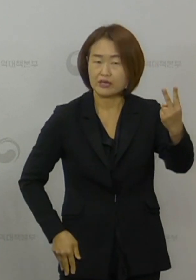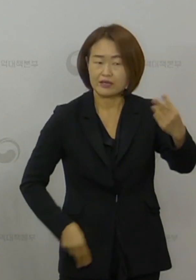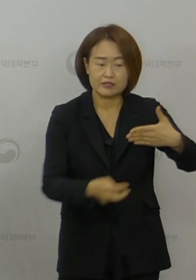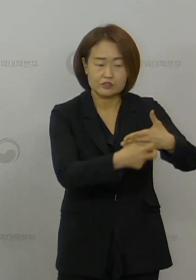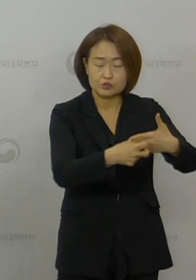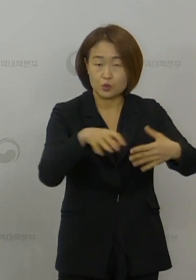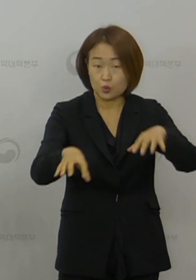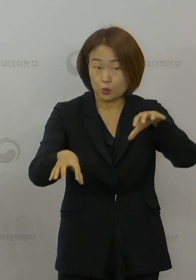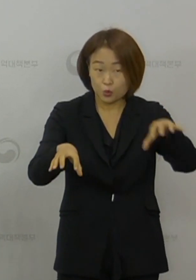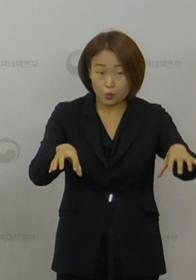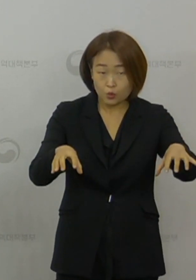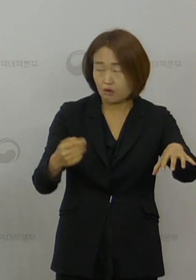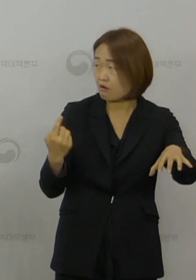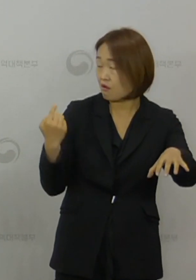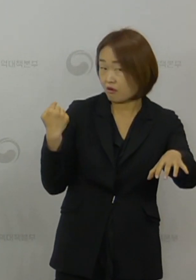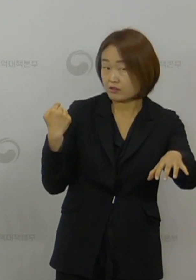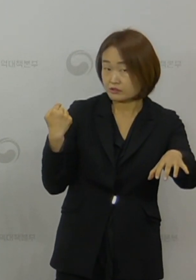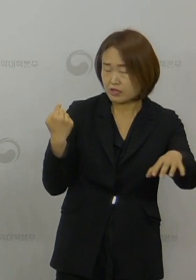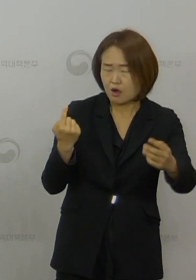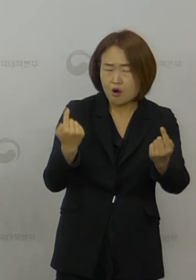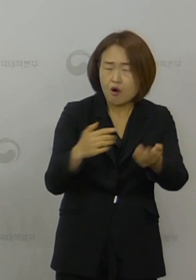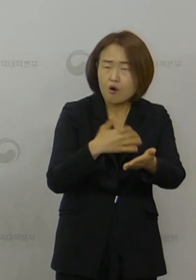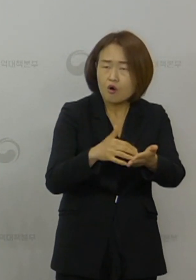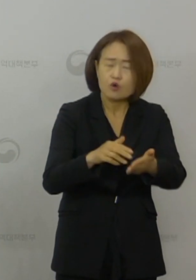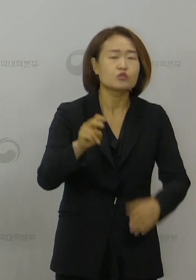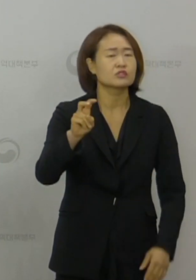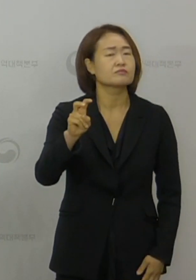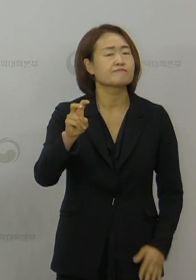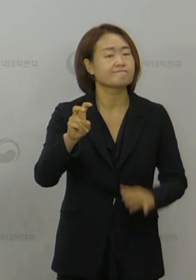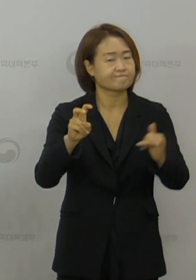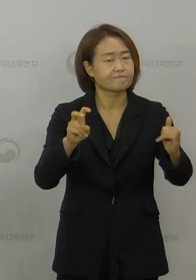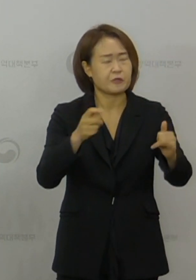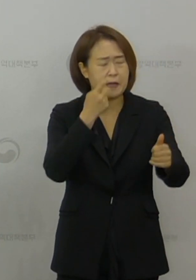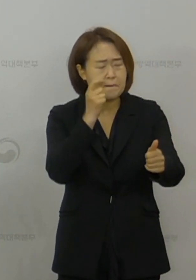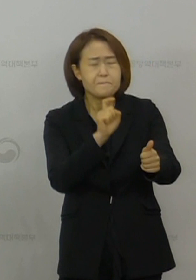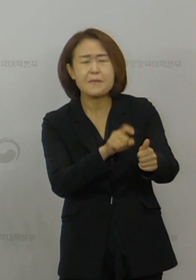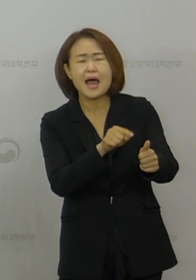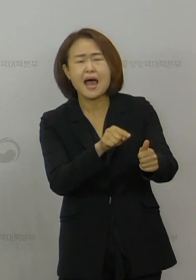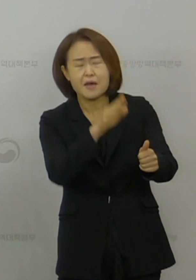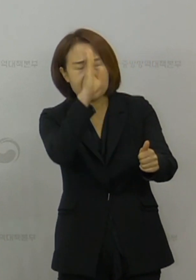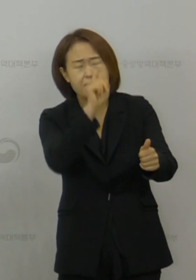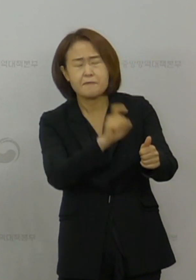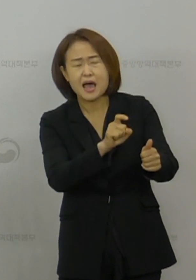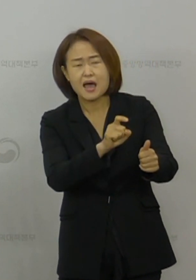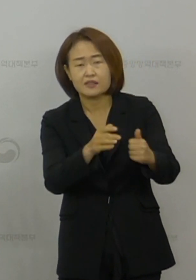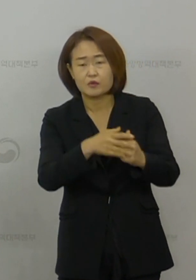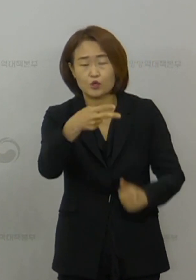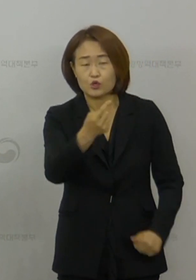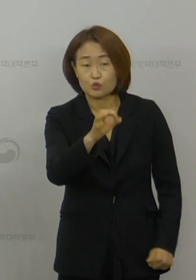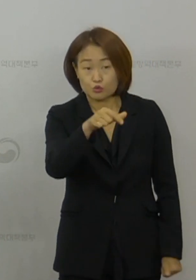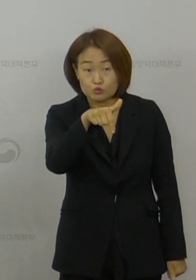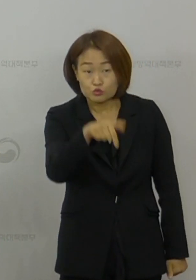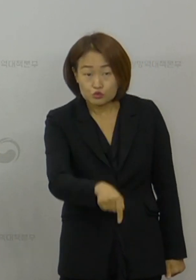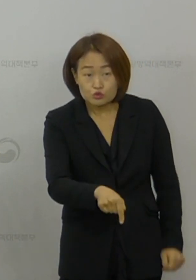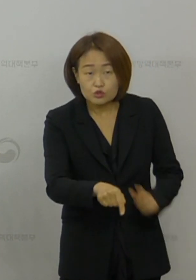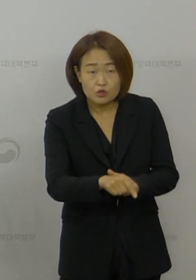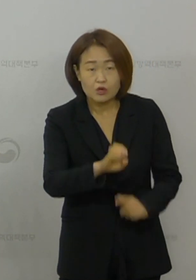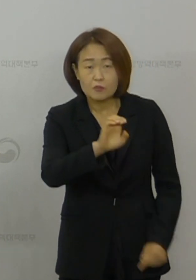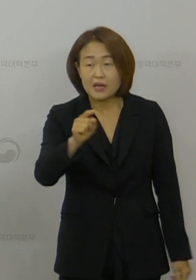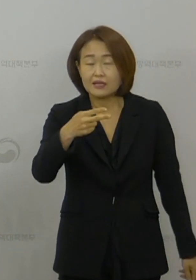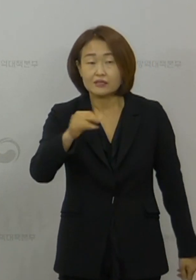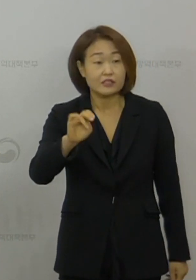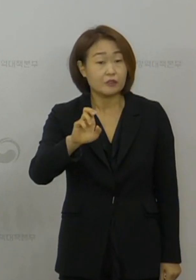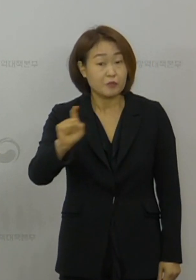전날 대비 20명이 추가로 확진되어서 동구에 소재한 파티마 병원과